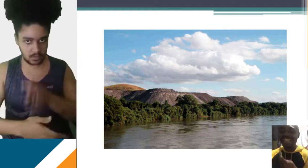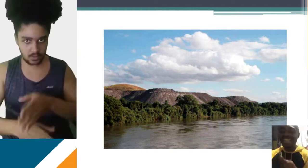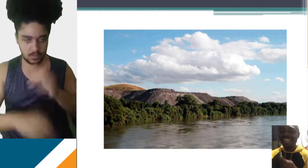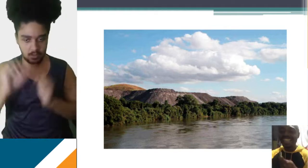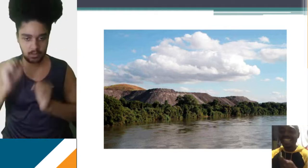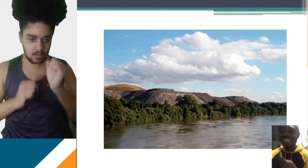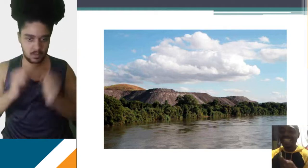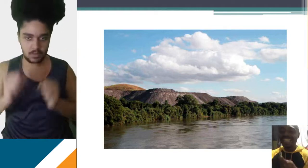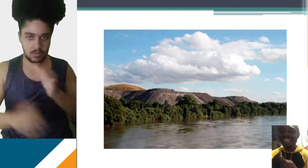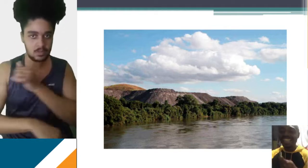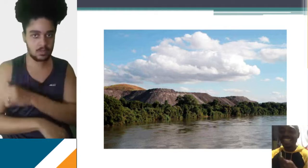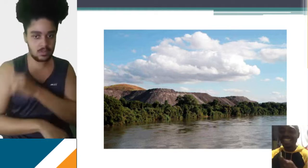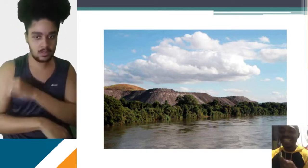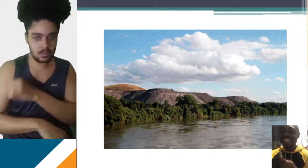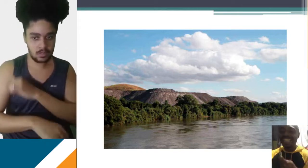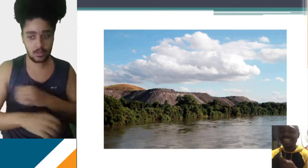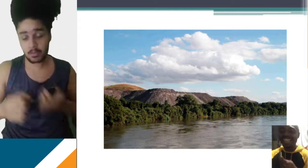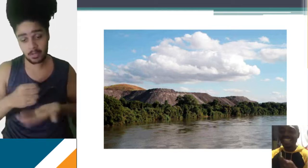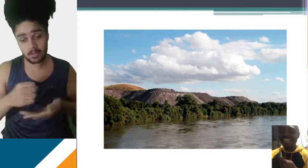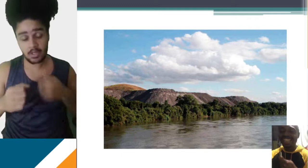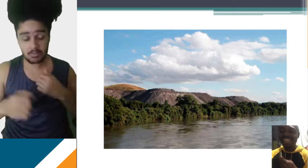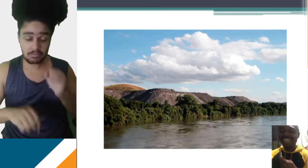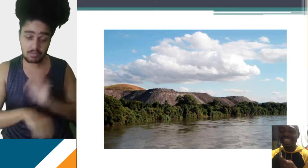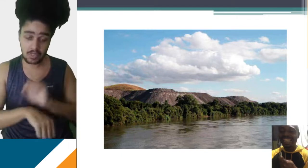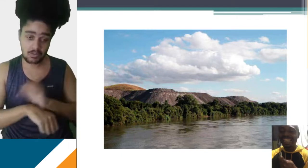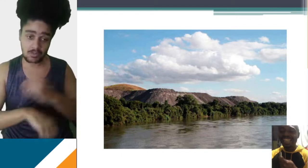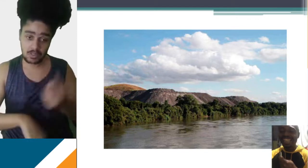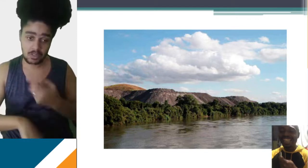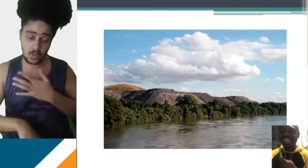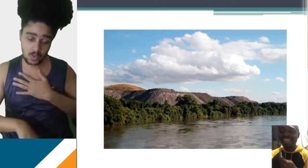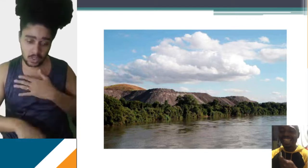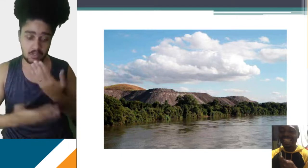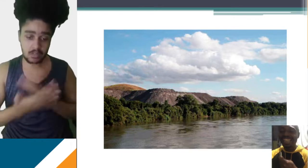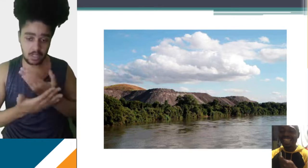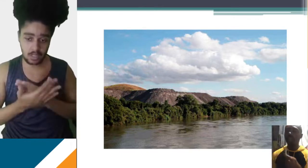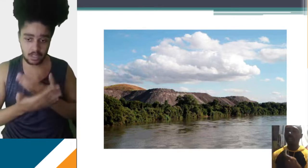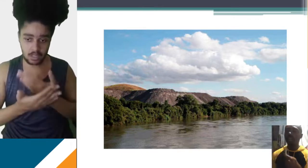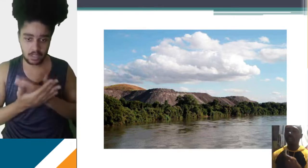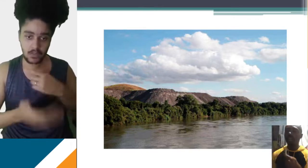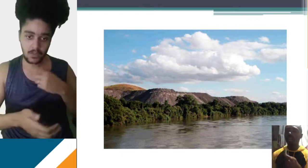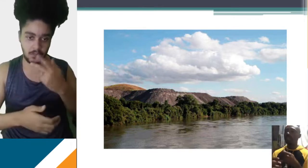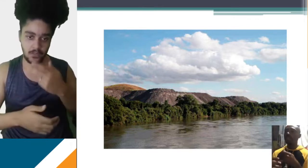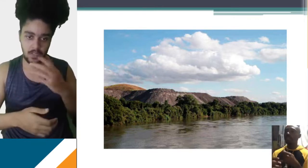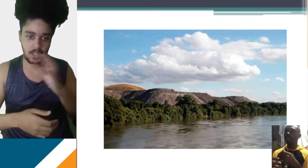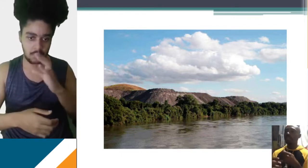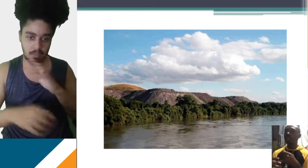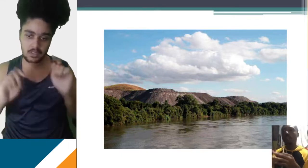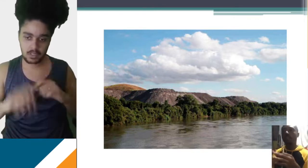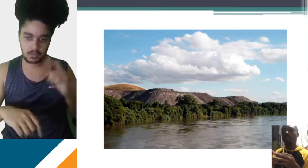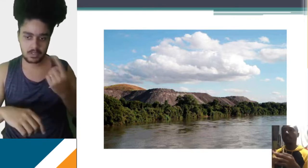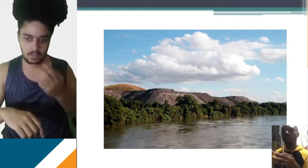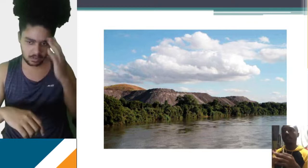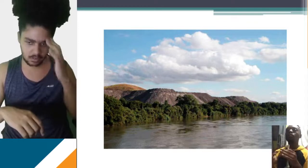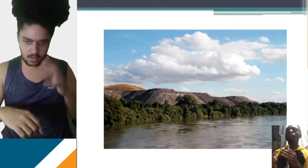direta da industrialização do estado do Rio de Janeiro. Então, basicamente é isso. Espero que vocês tenham gostado da aula. uma coisa bem rapidinha,